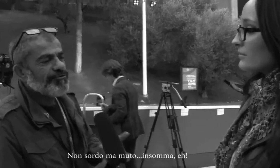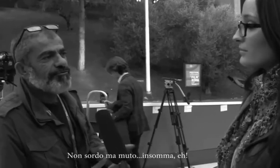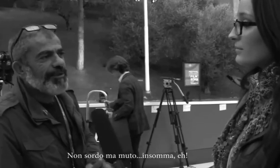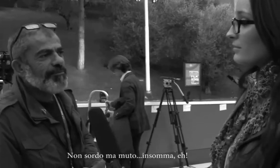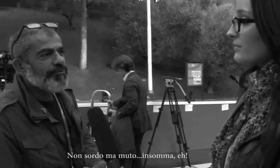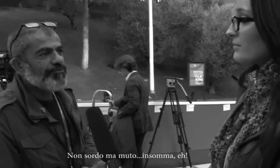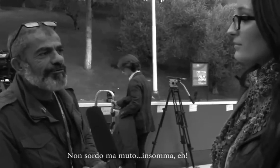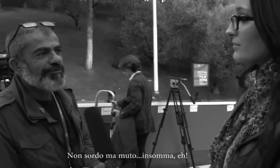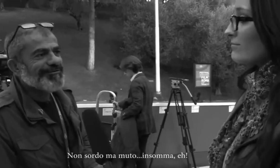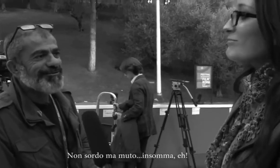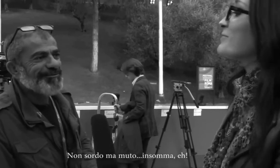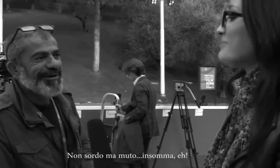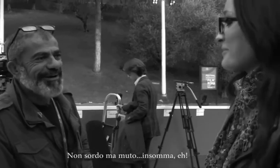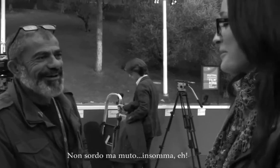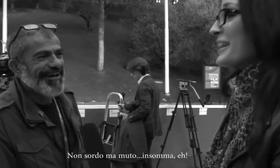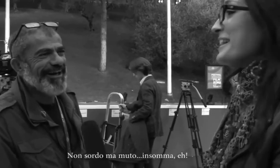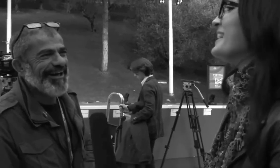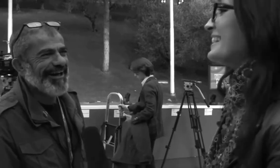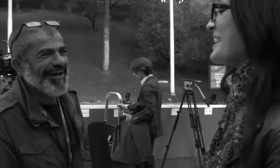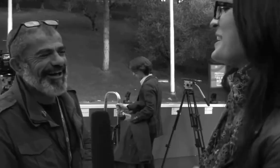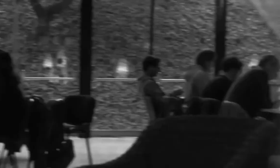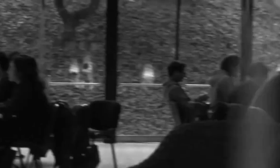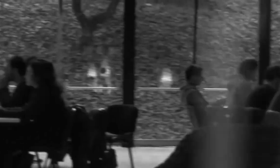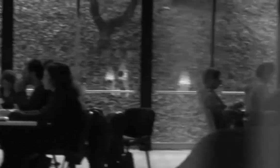Non sordo ma muto, insomma